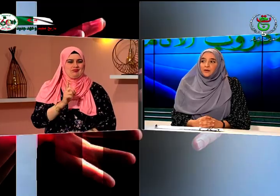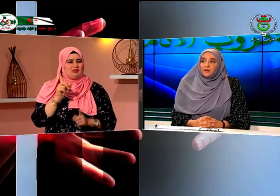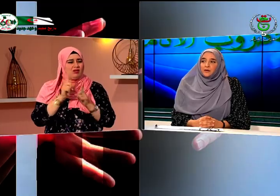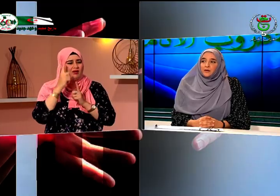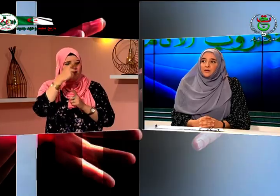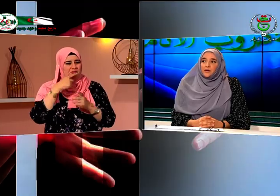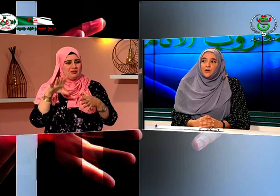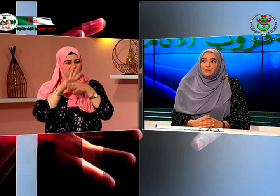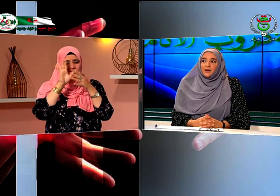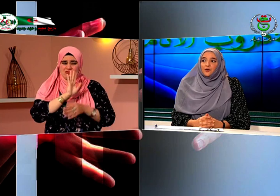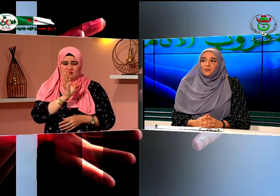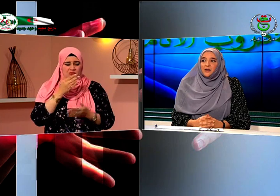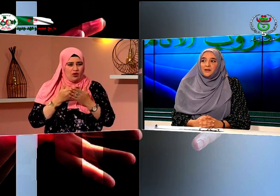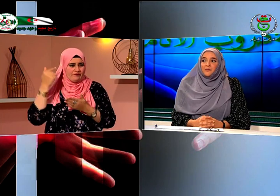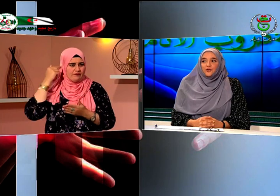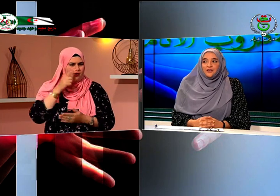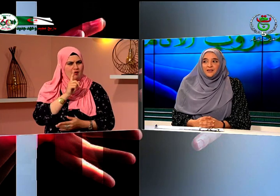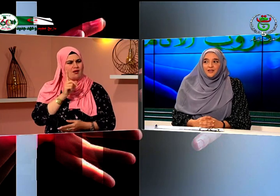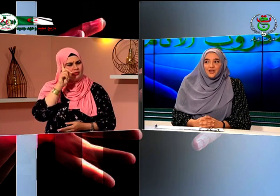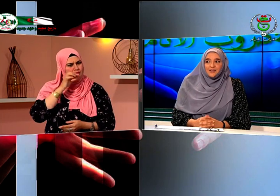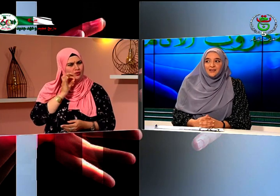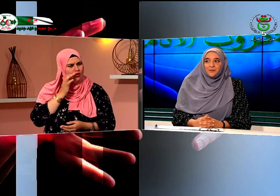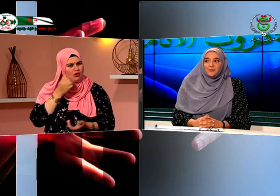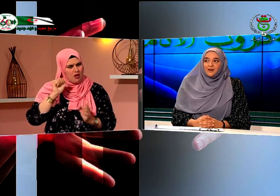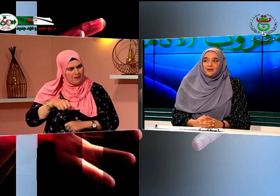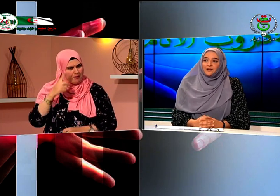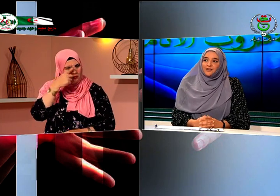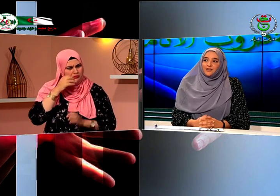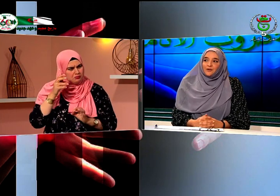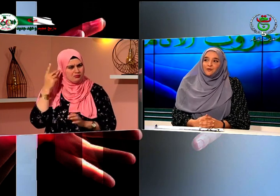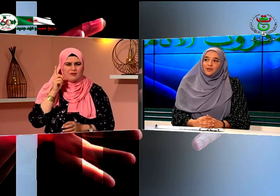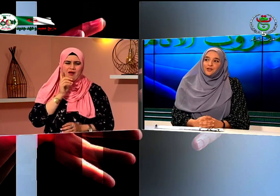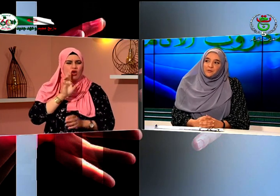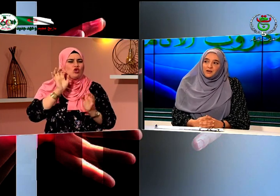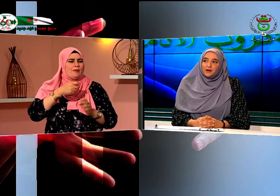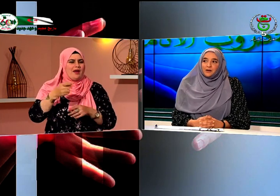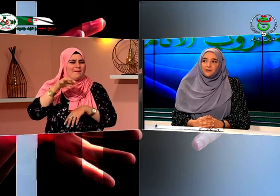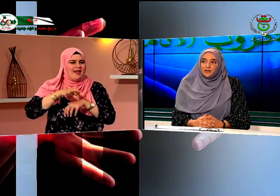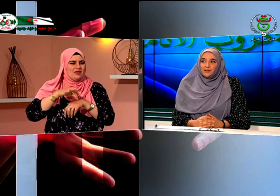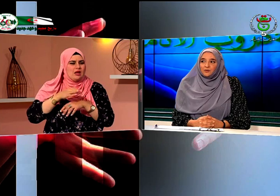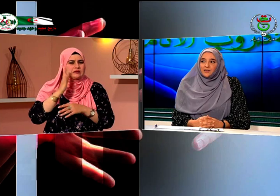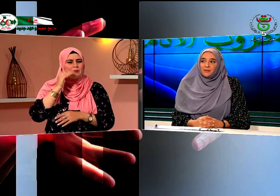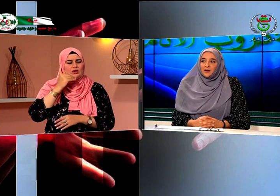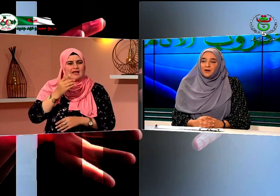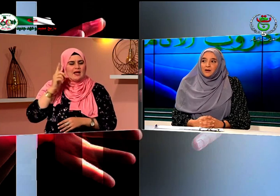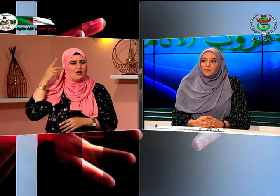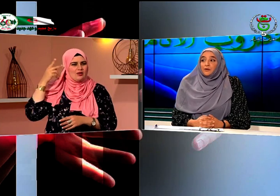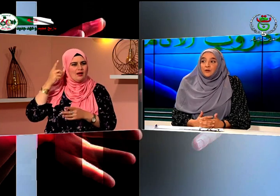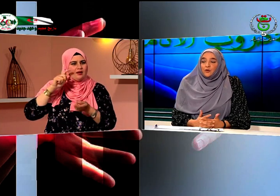كانوا حتى أنهم لا يؤمنوا أني شخص أصم يعني يقولوا عليها جميلة كيف تقدري تكوني صماء يقولهم